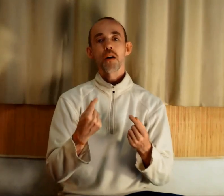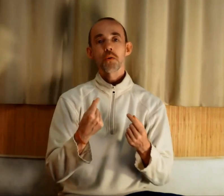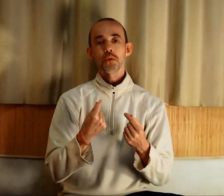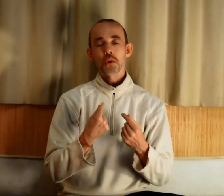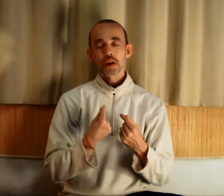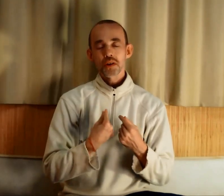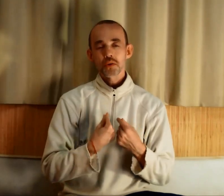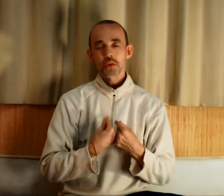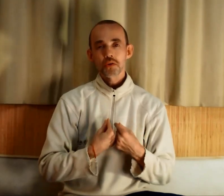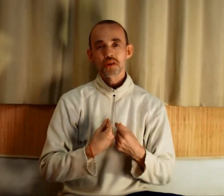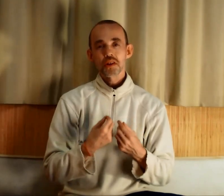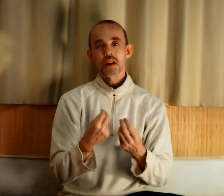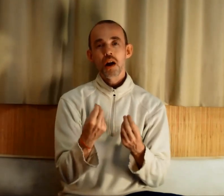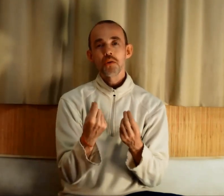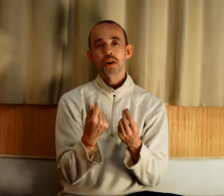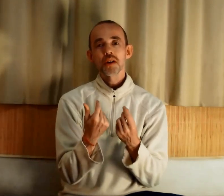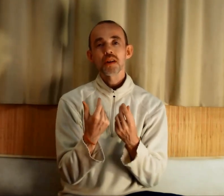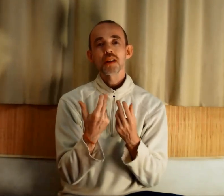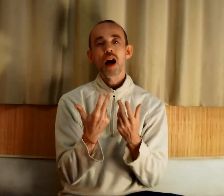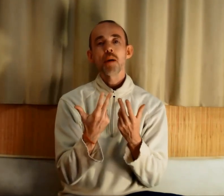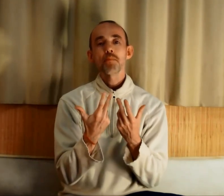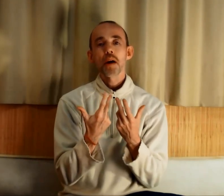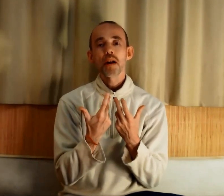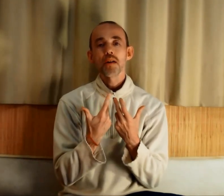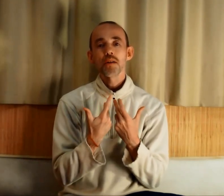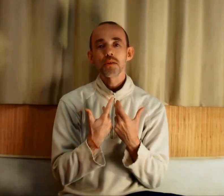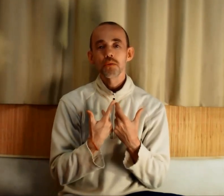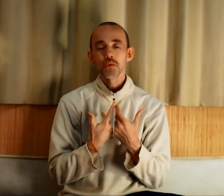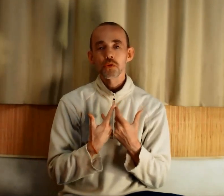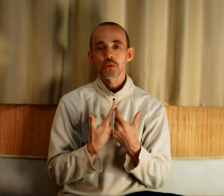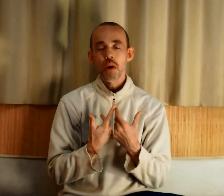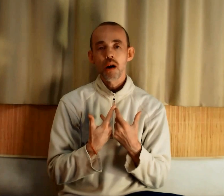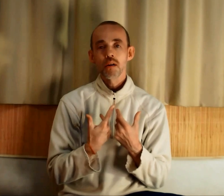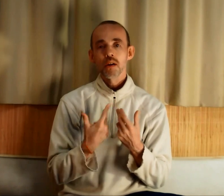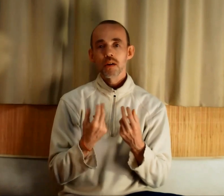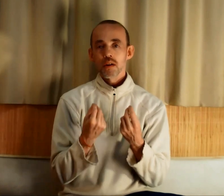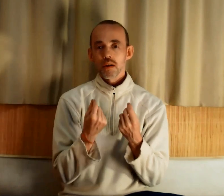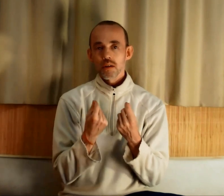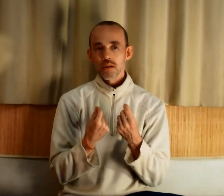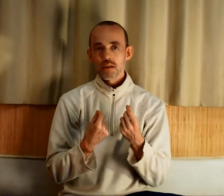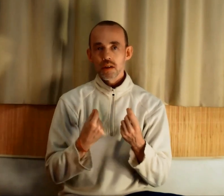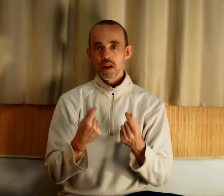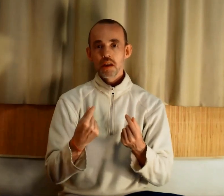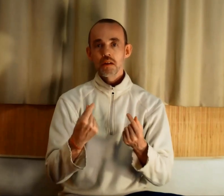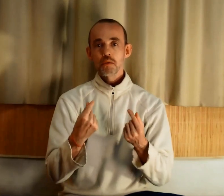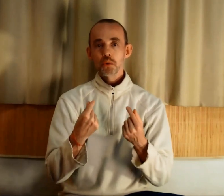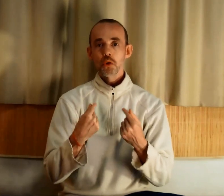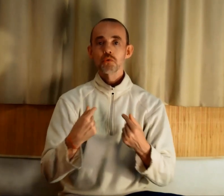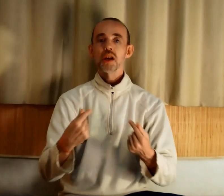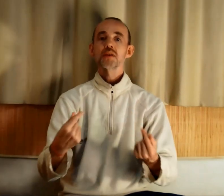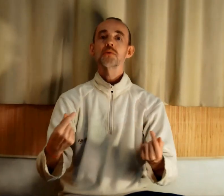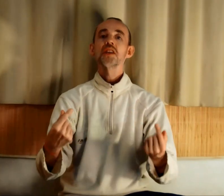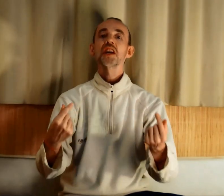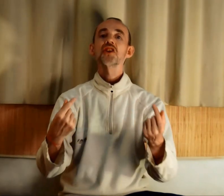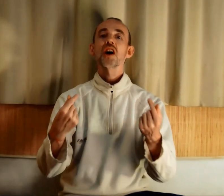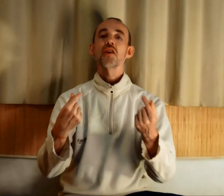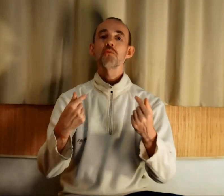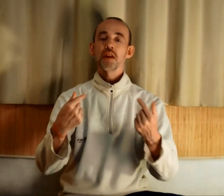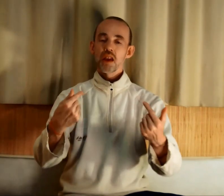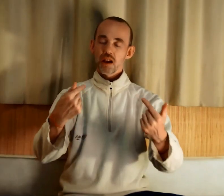honorer cette curiosité, à honorer cet appel de soi, et votre enthousiasme se dirigera d'une manière